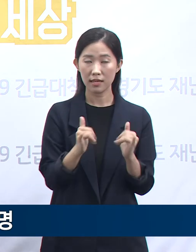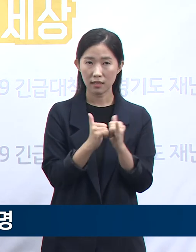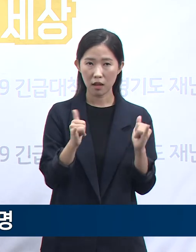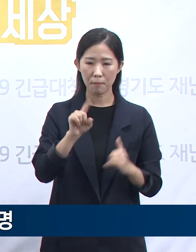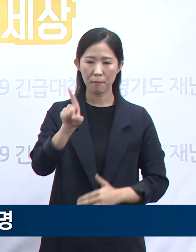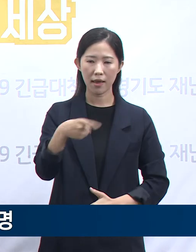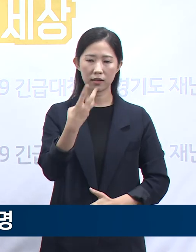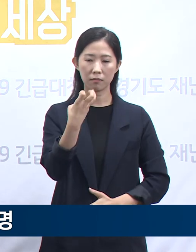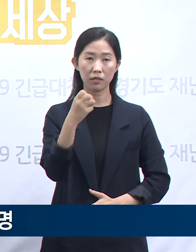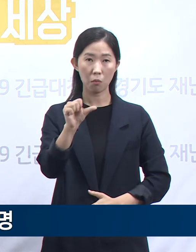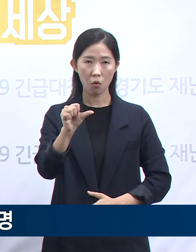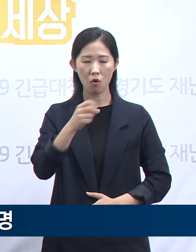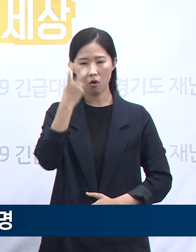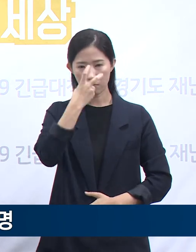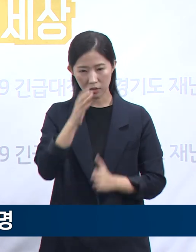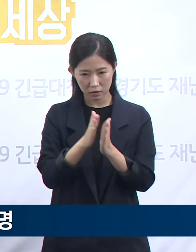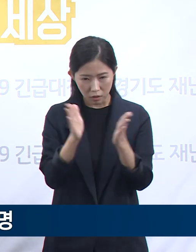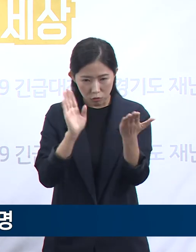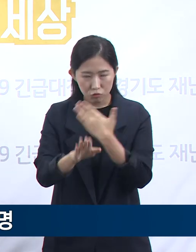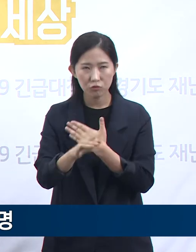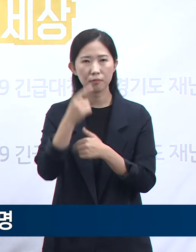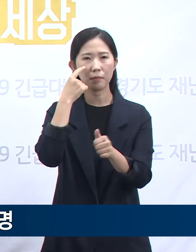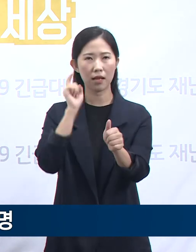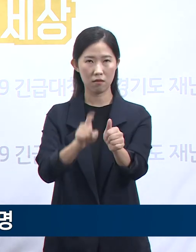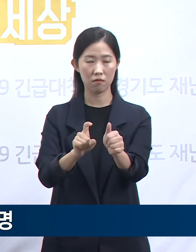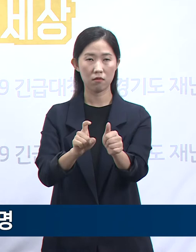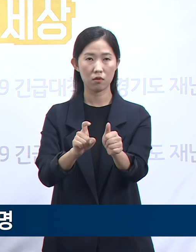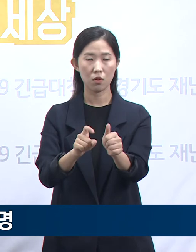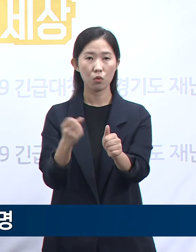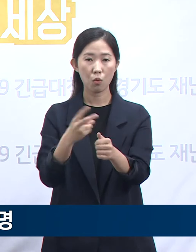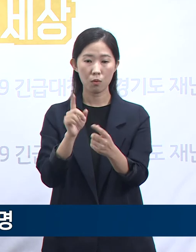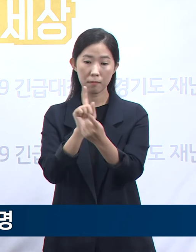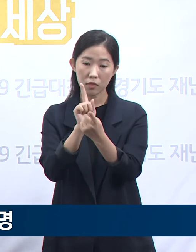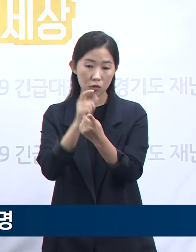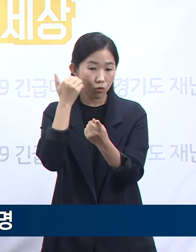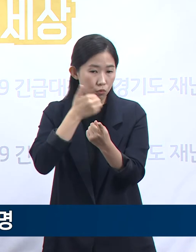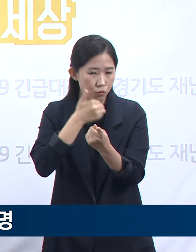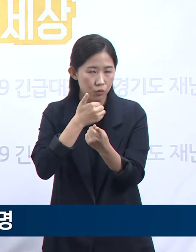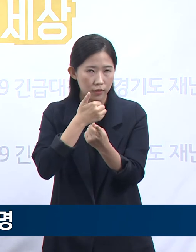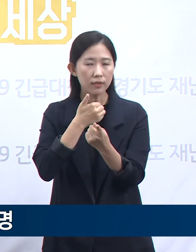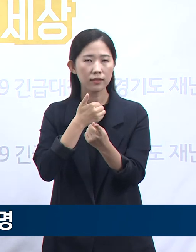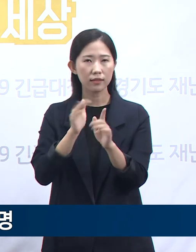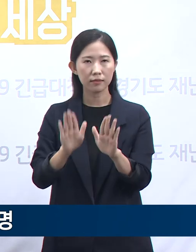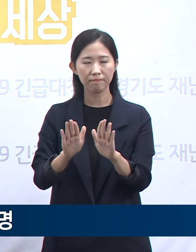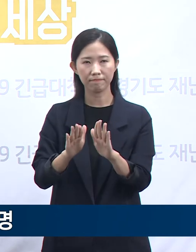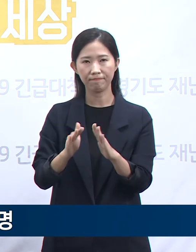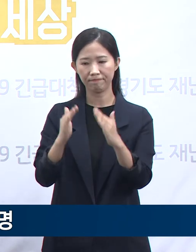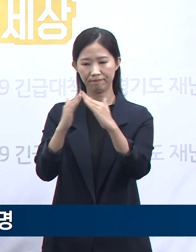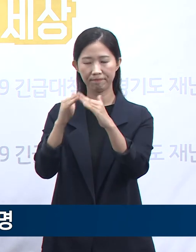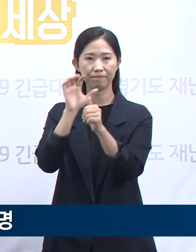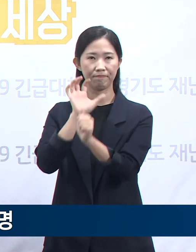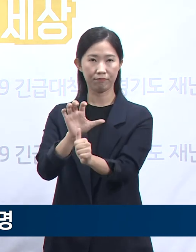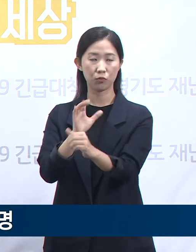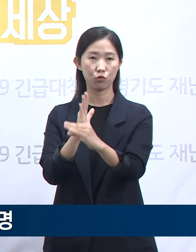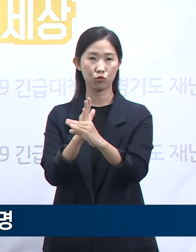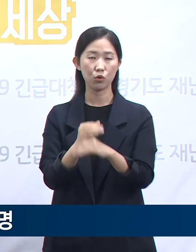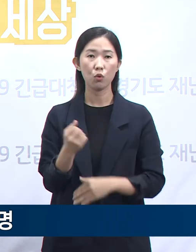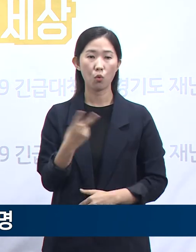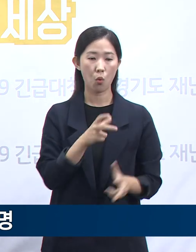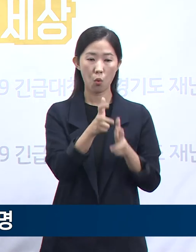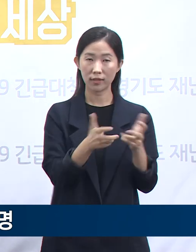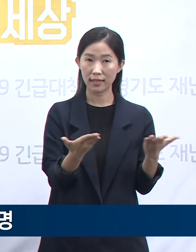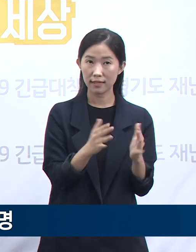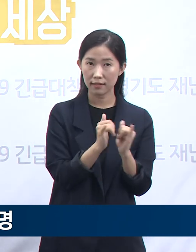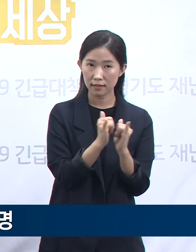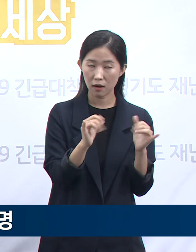검사를 실시하여 이같이 확인하였고 접촉자를 분류하여 자택되기 조치 중입니다. 또한 공장 관련 직원 800여 명에